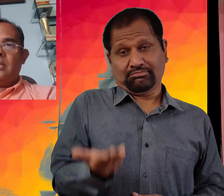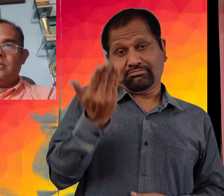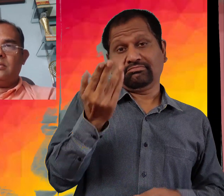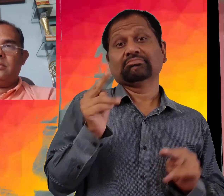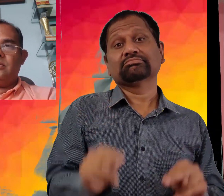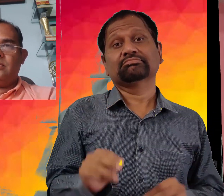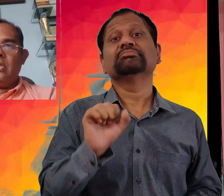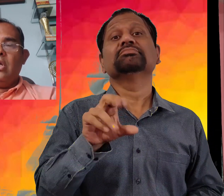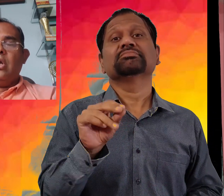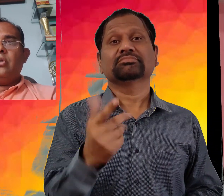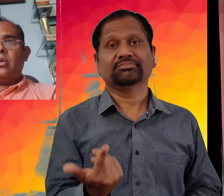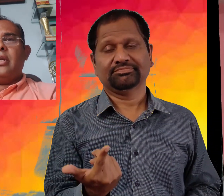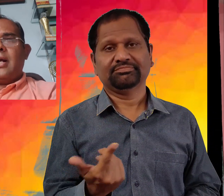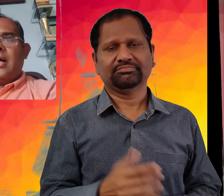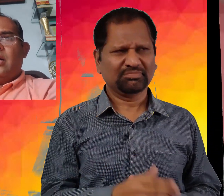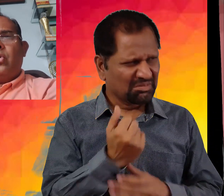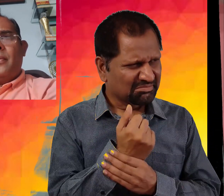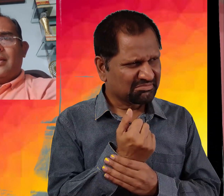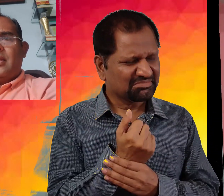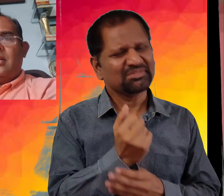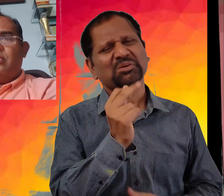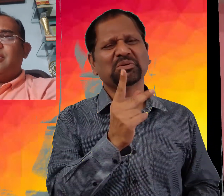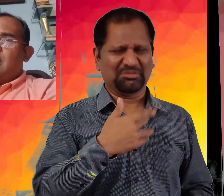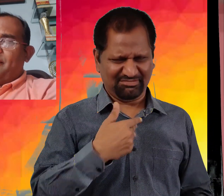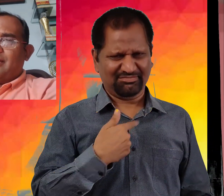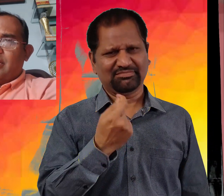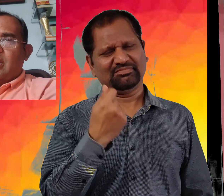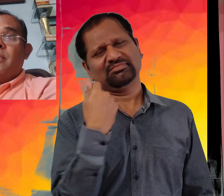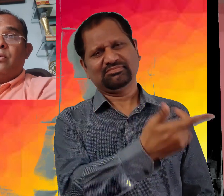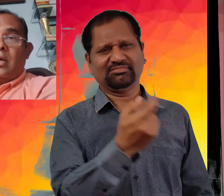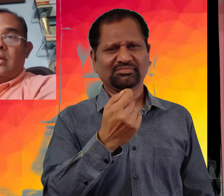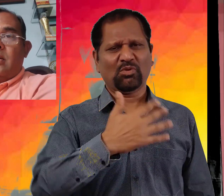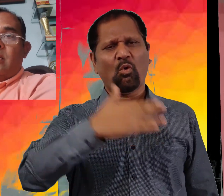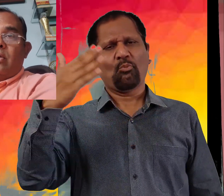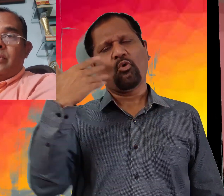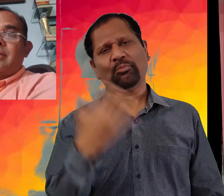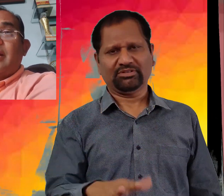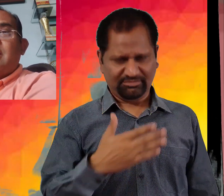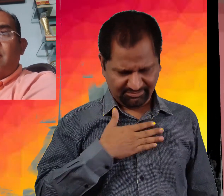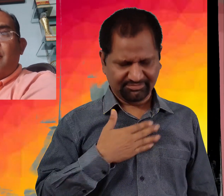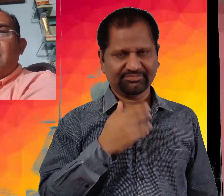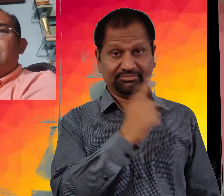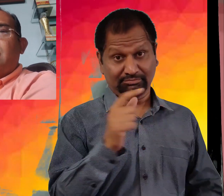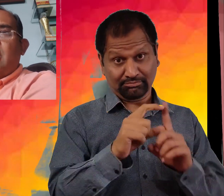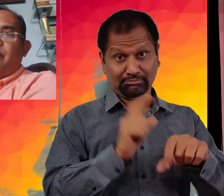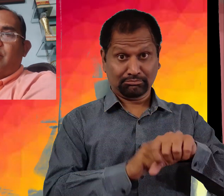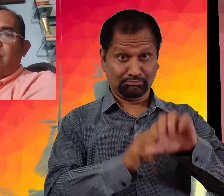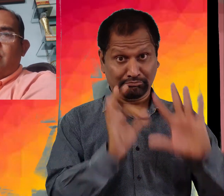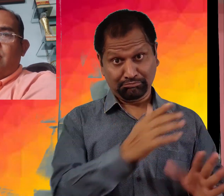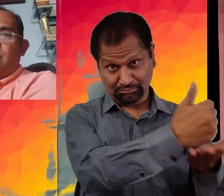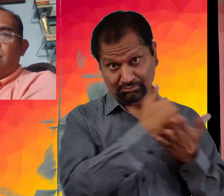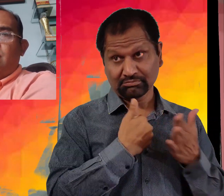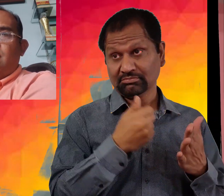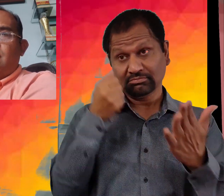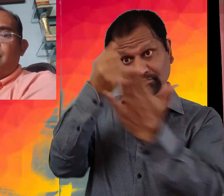تک چھوڑ دوں گا ڈاکٹر نے کہا کوئی بات نہیں تمہیں جتنا پیسہ چاہیے میں دوں گا تو مجھے صحیح سمیبے ڈیلی